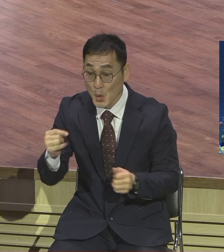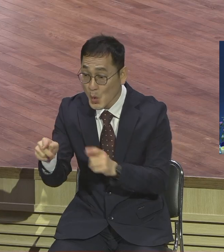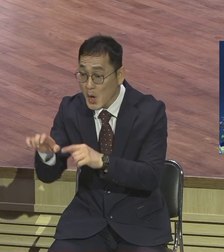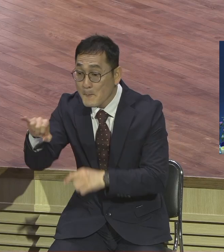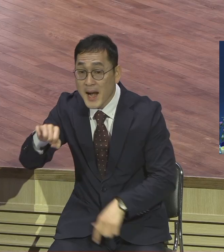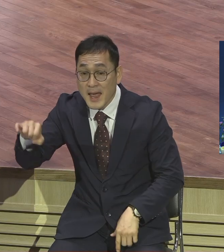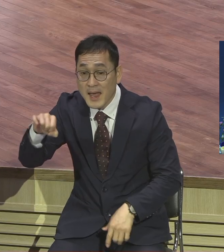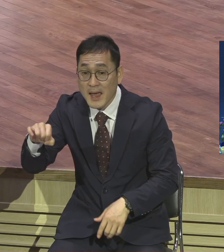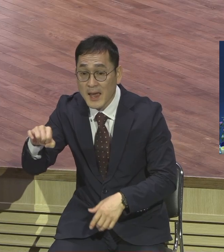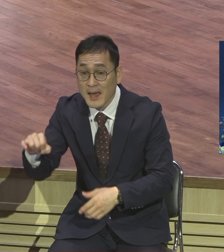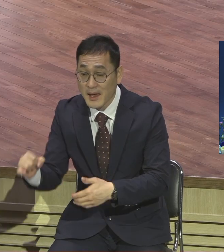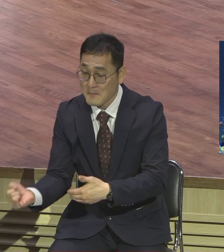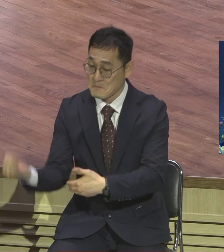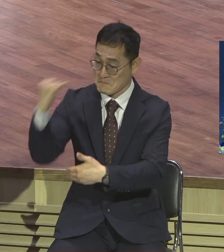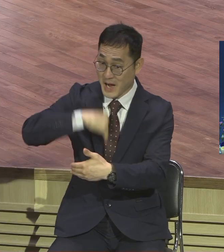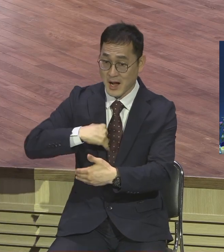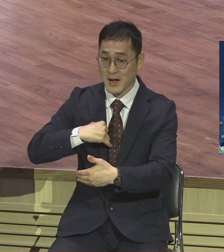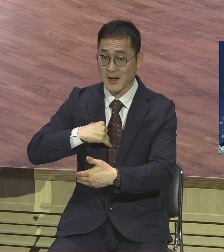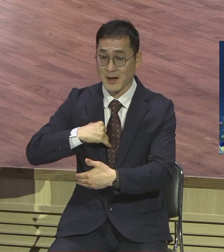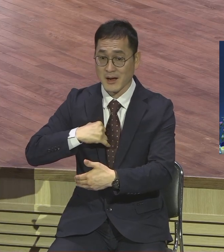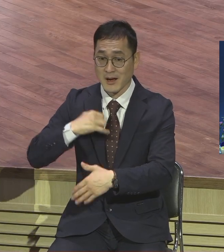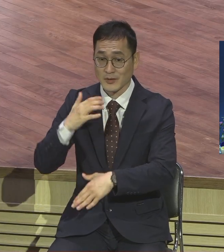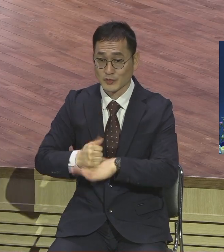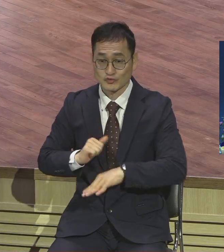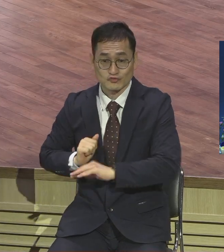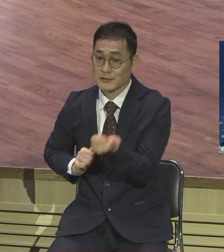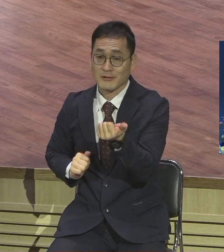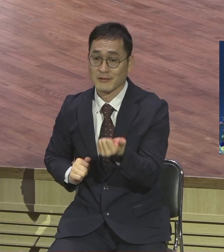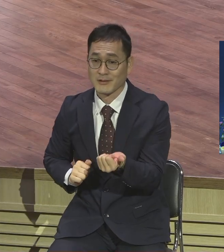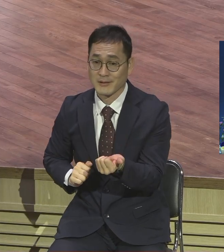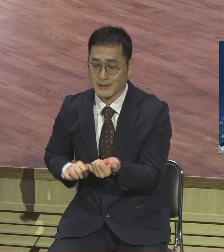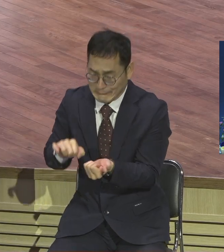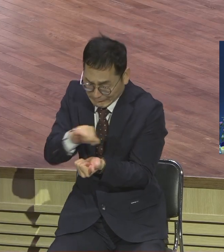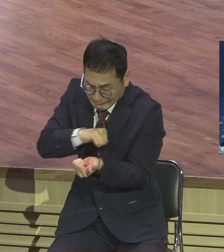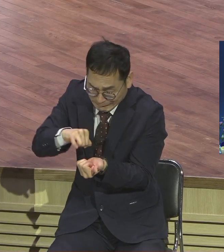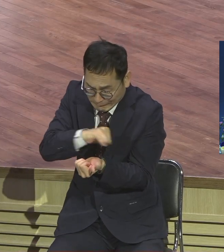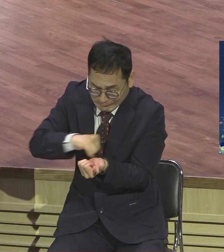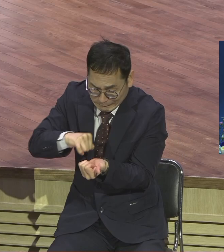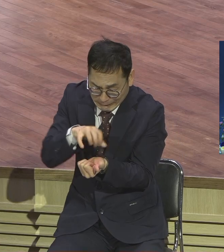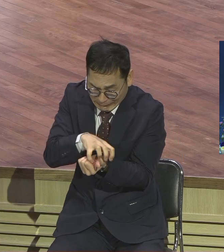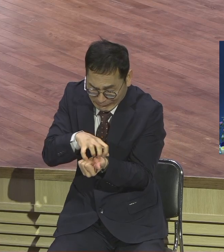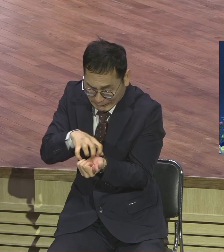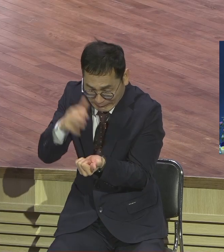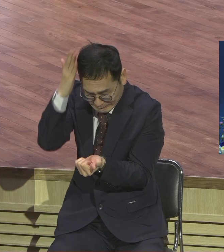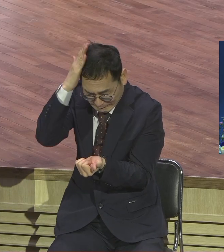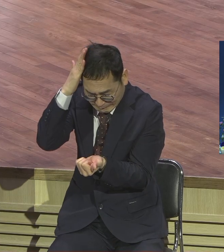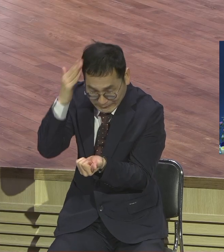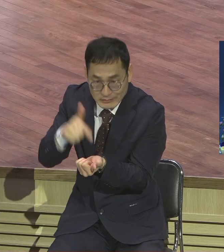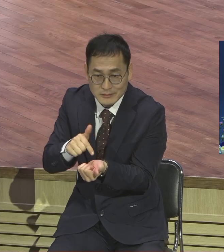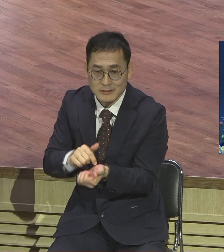걸 떠들어도 벌레 하나 넣어 그날 밤에 끝이에요. 충이 먹어 죽으니라. 그래서 우리는요